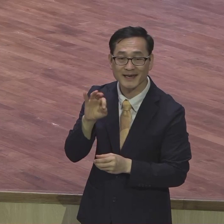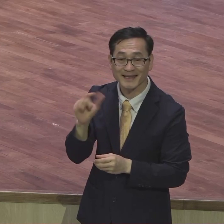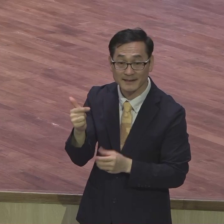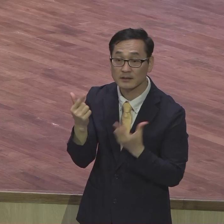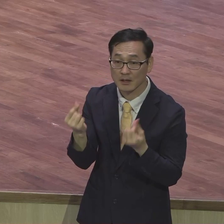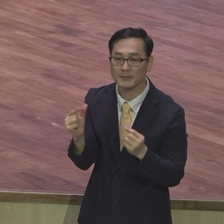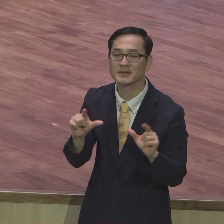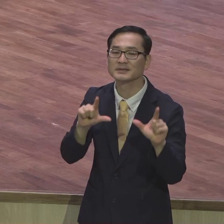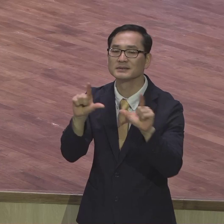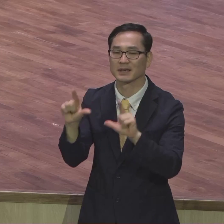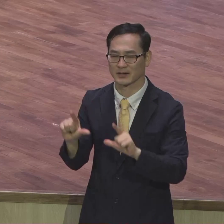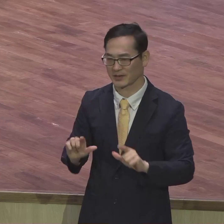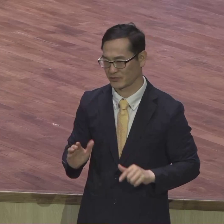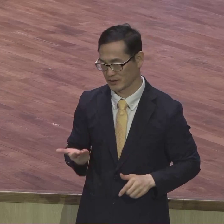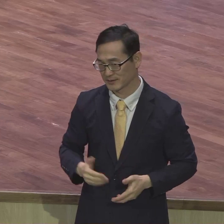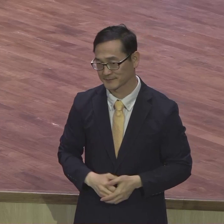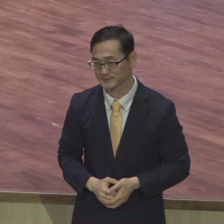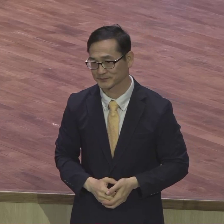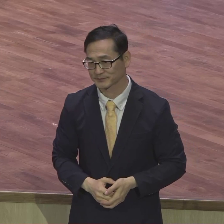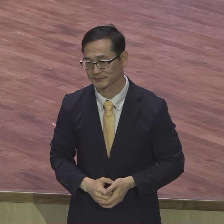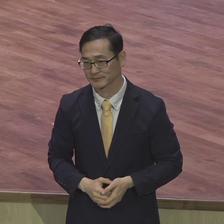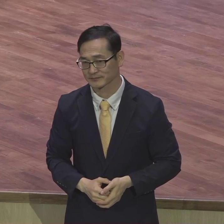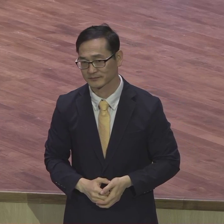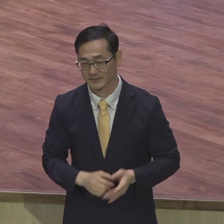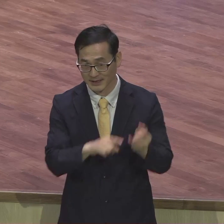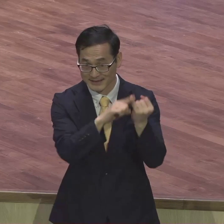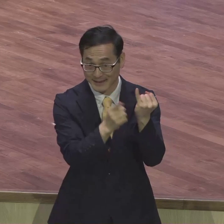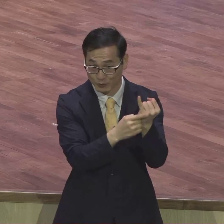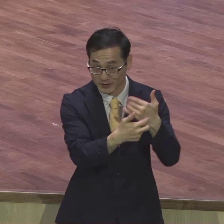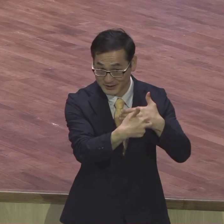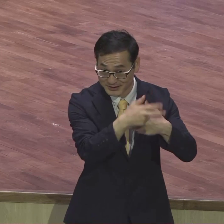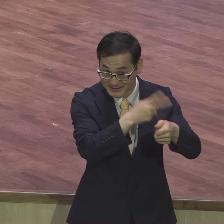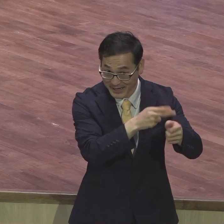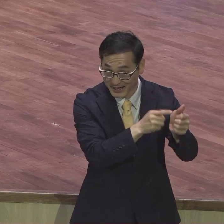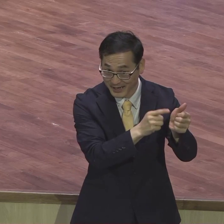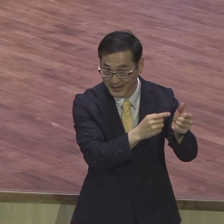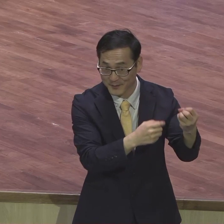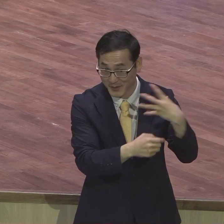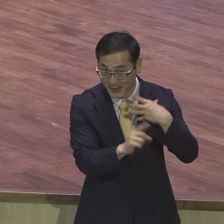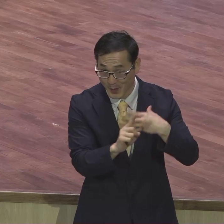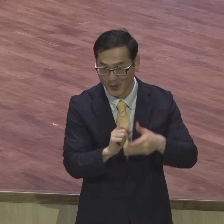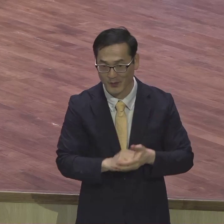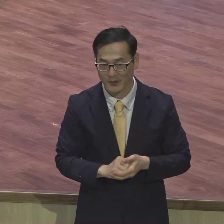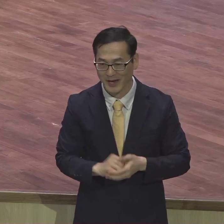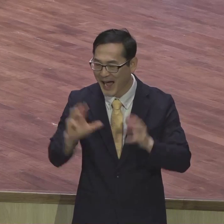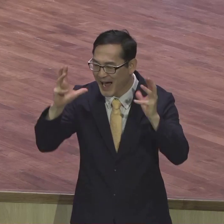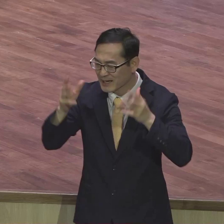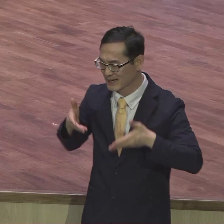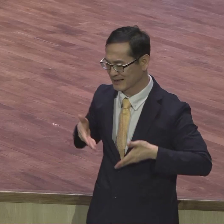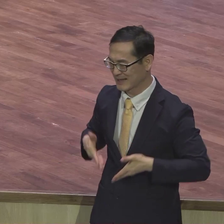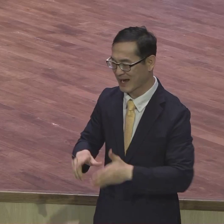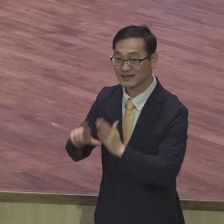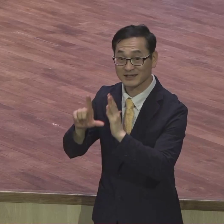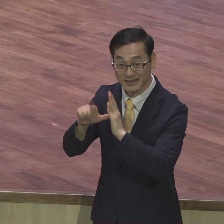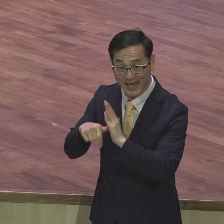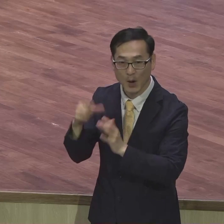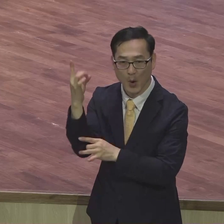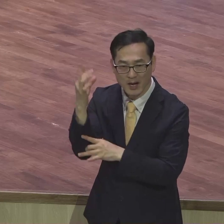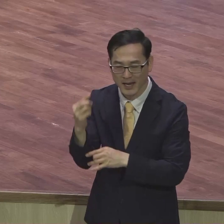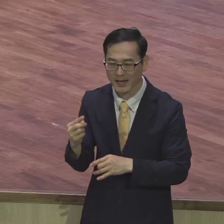산모의과 의사가 이런 말을 했어요 산모가 아기를 낳게 되면 자연 분반도